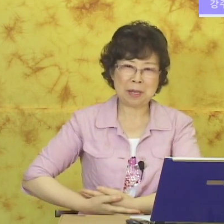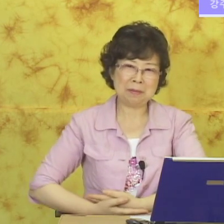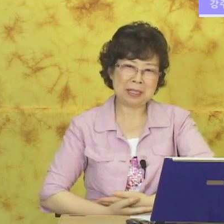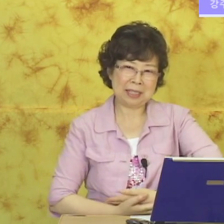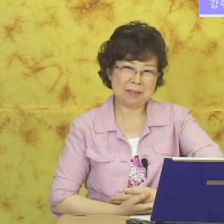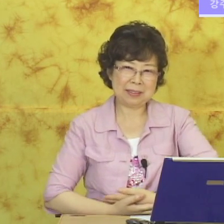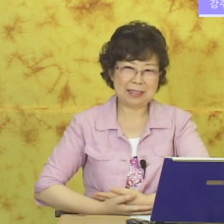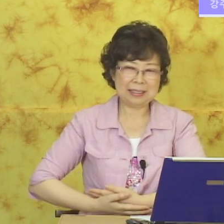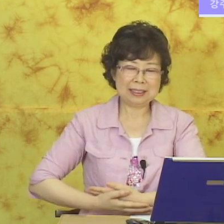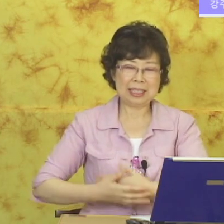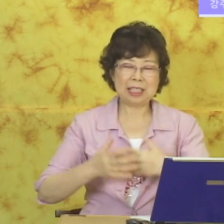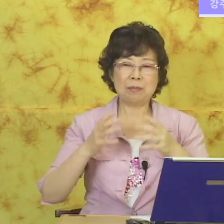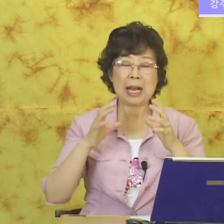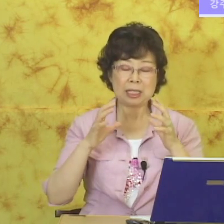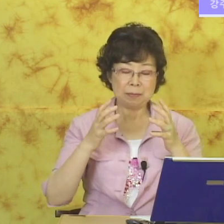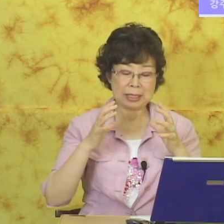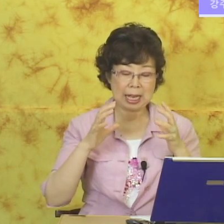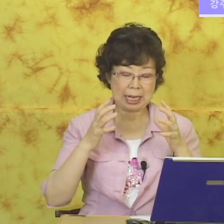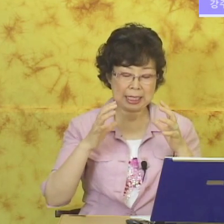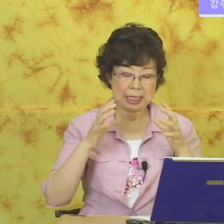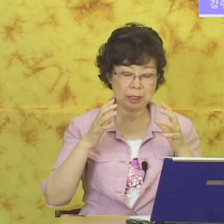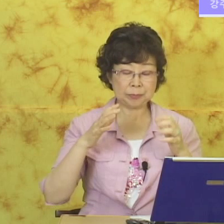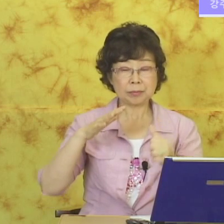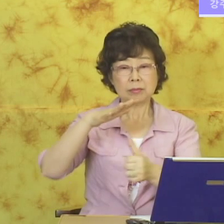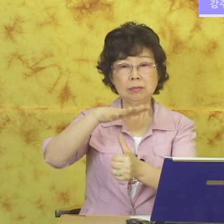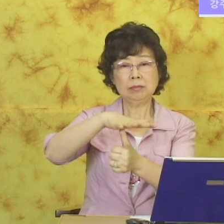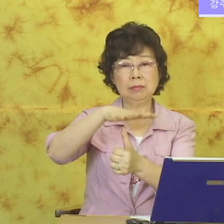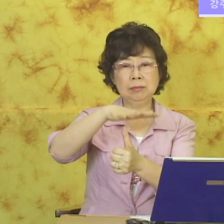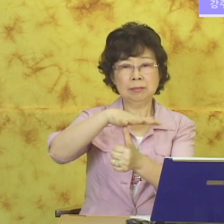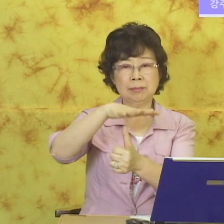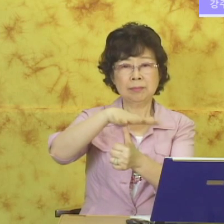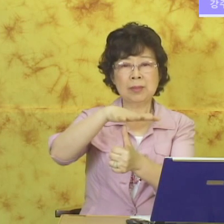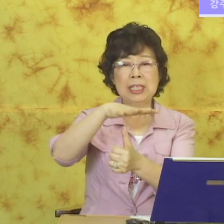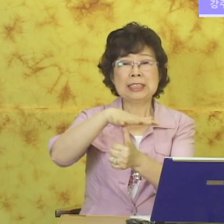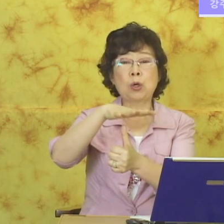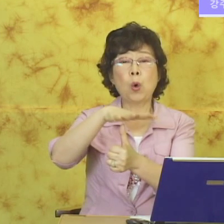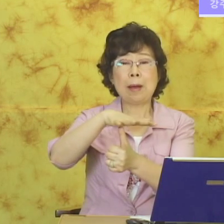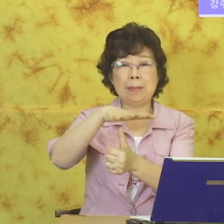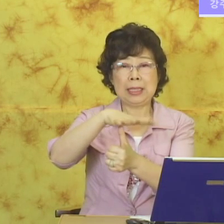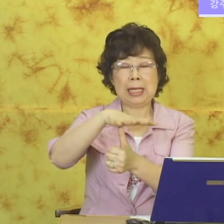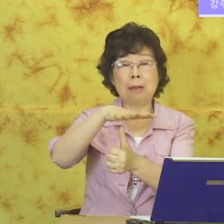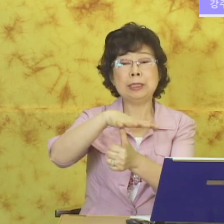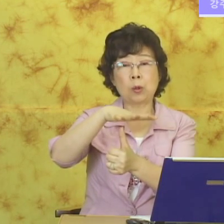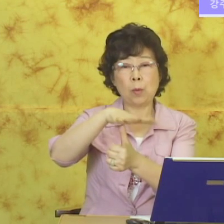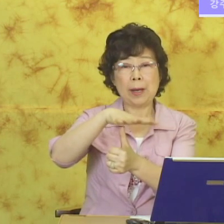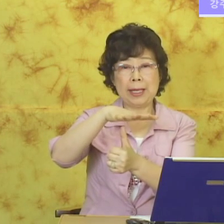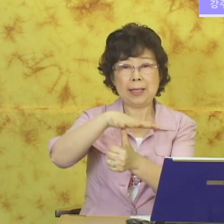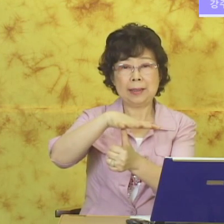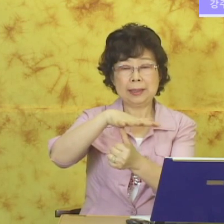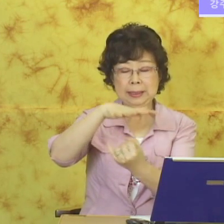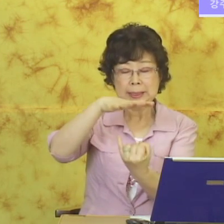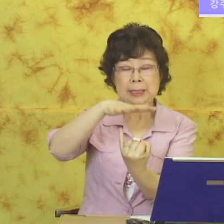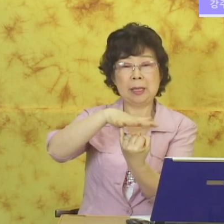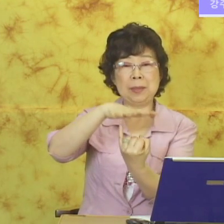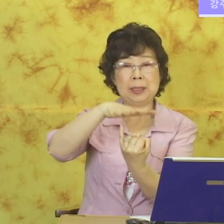베이비가 되고요. 이렇게 하면 아기입니다. 아기. 자 꼬마입니다. 남자 꼬마예요. 이렇게 하면